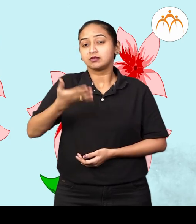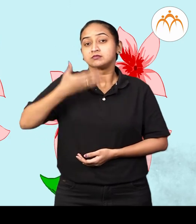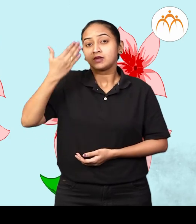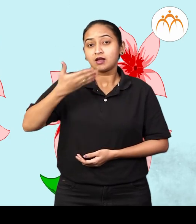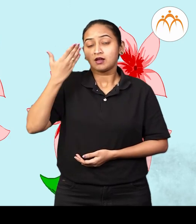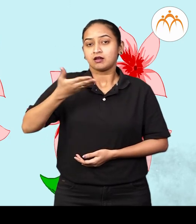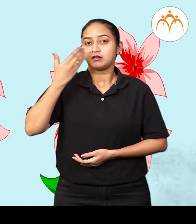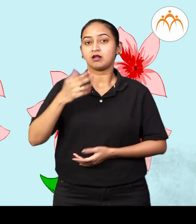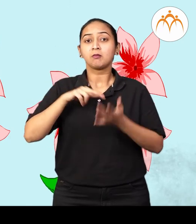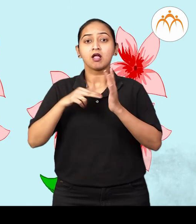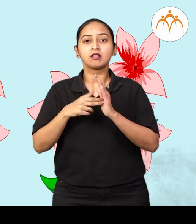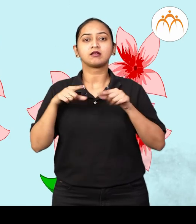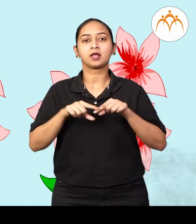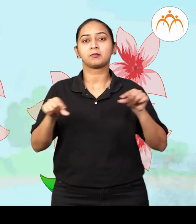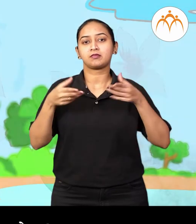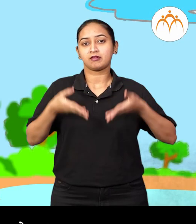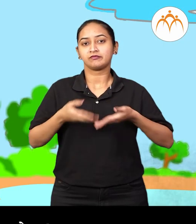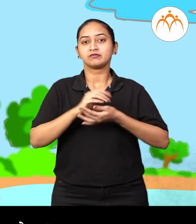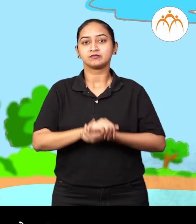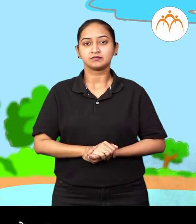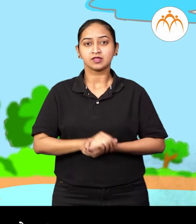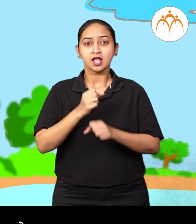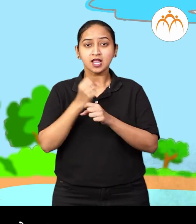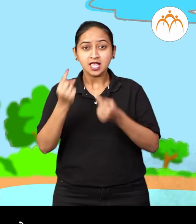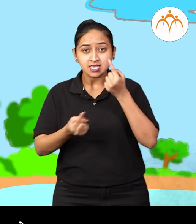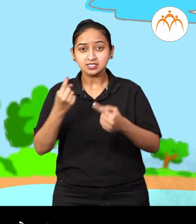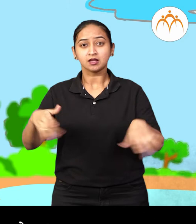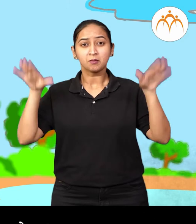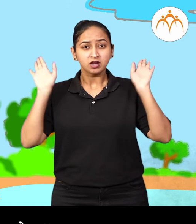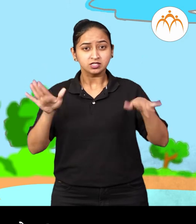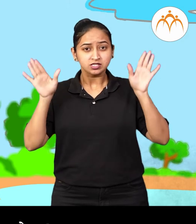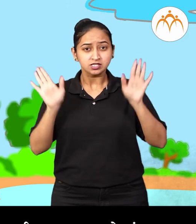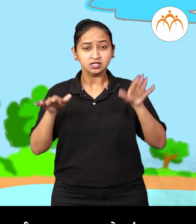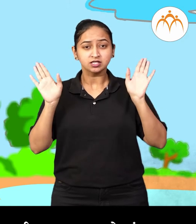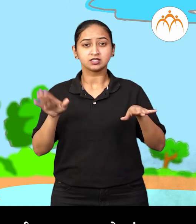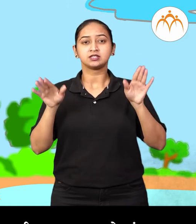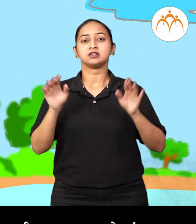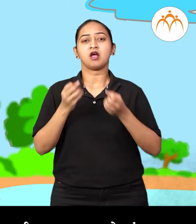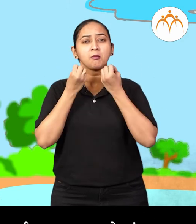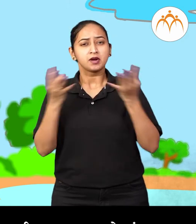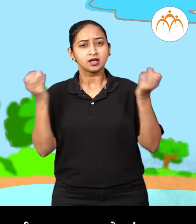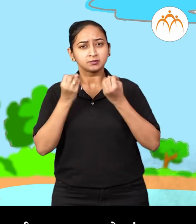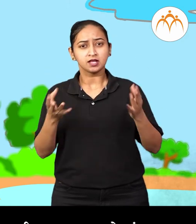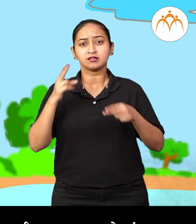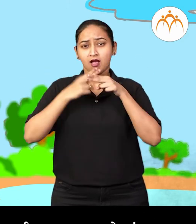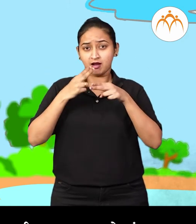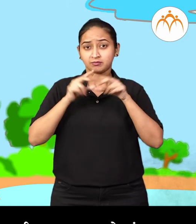सुवास किती पक्षियत या भागेत पक्षिया शब्दाला खग